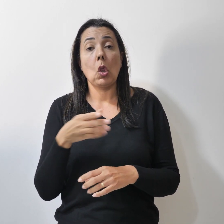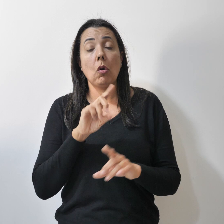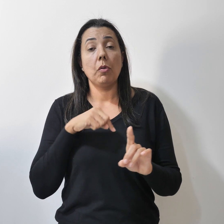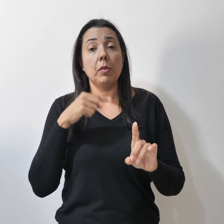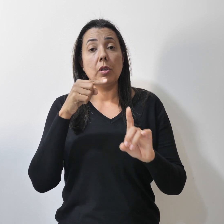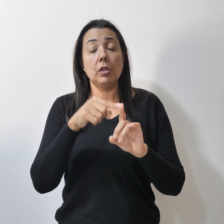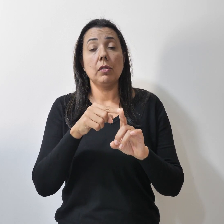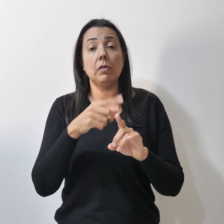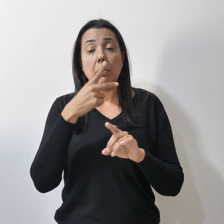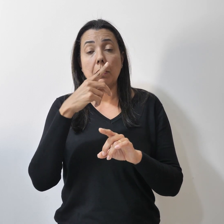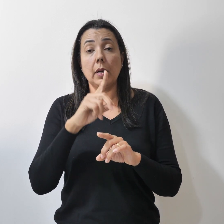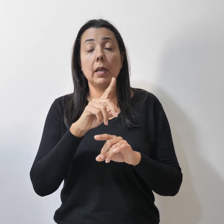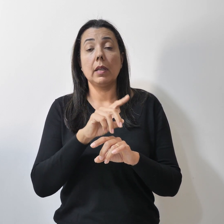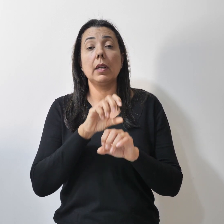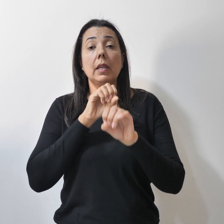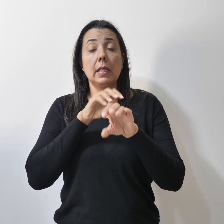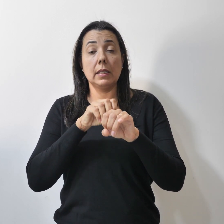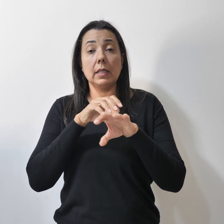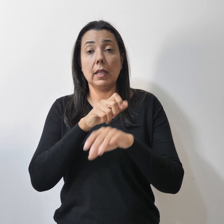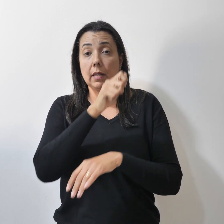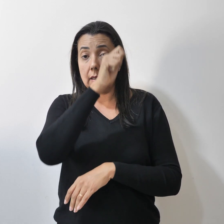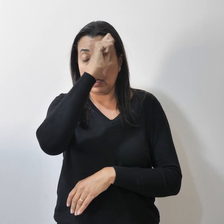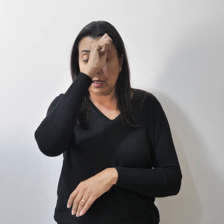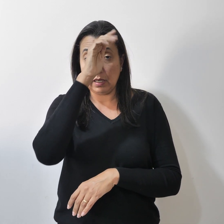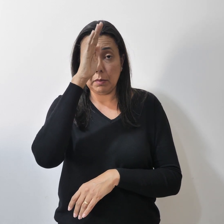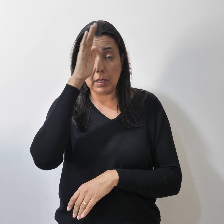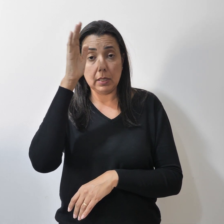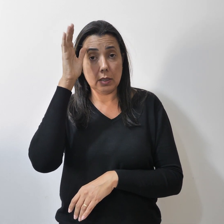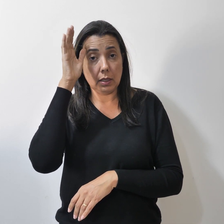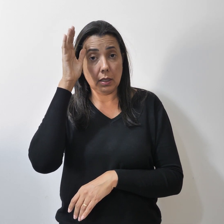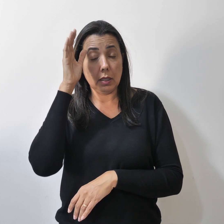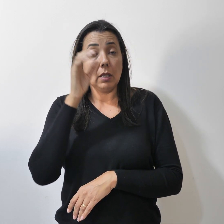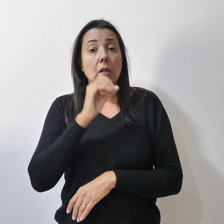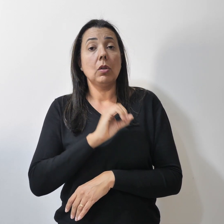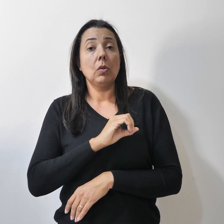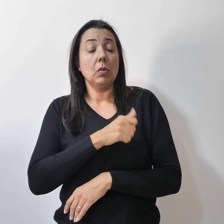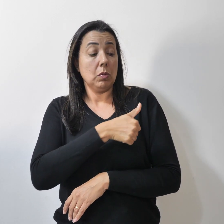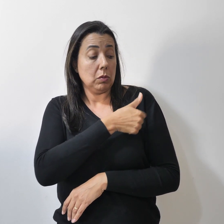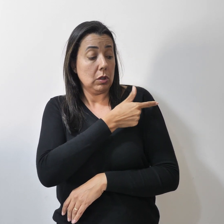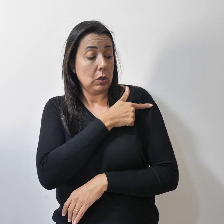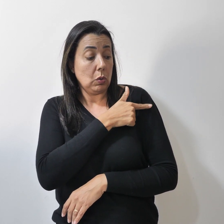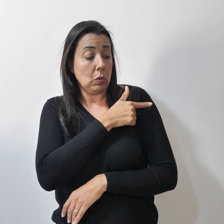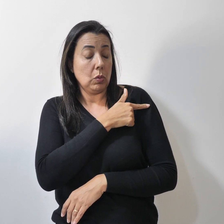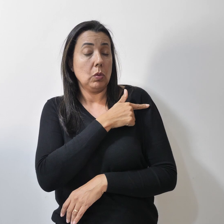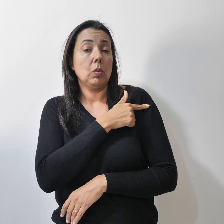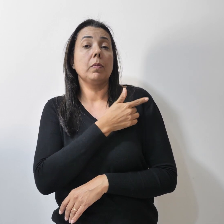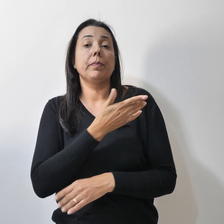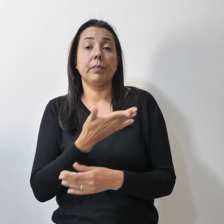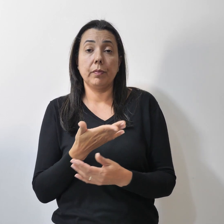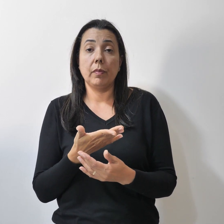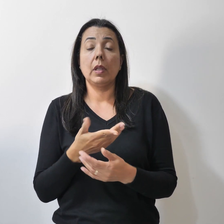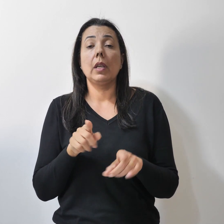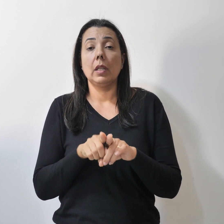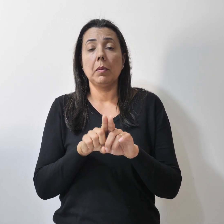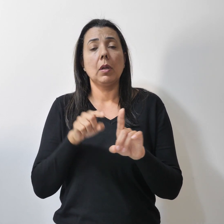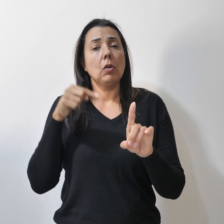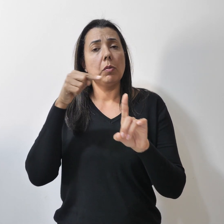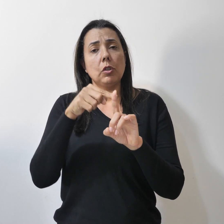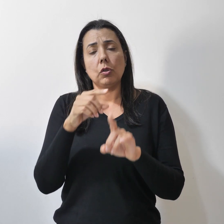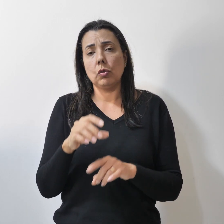alfabetização no segundo ano do ensino fundamental Novas metas de aprendizagem para o ensino